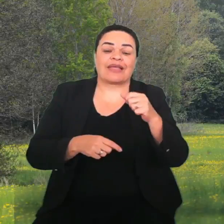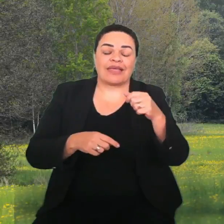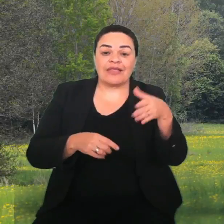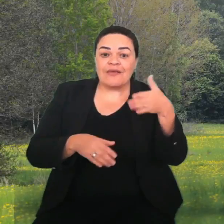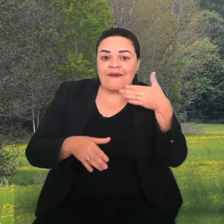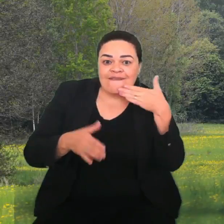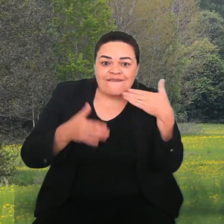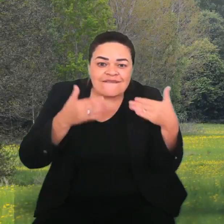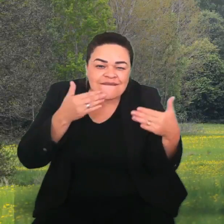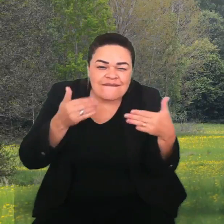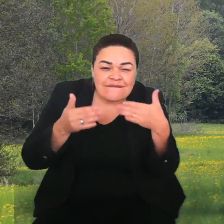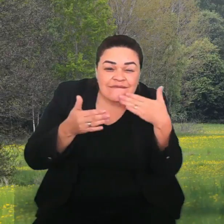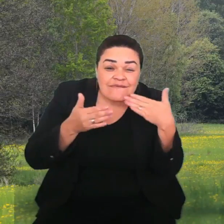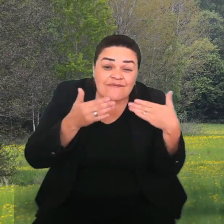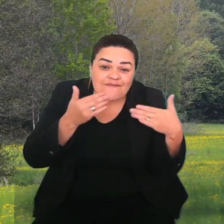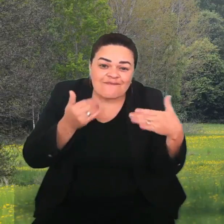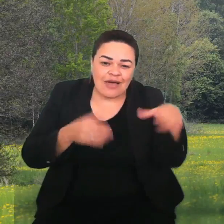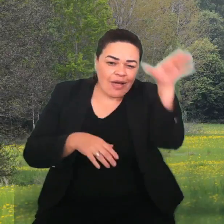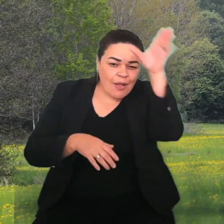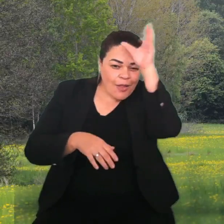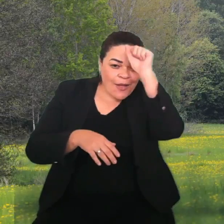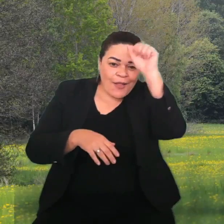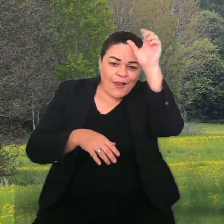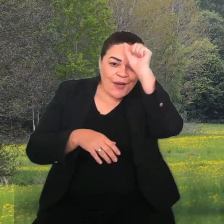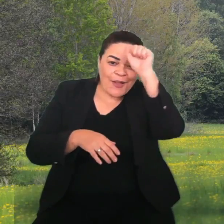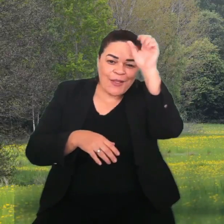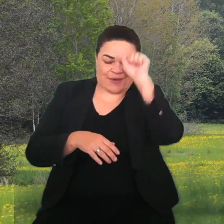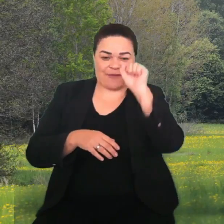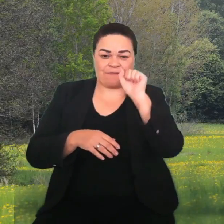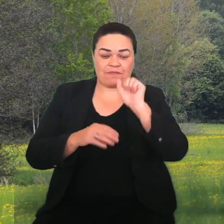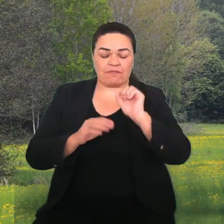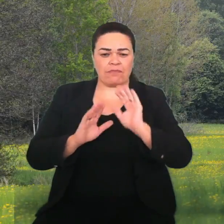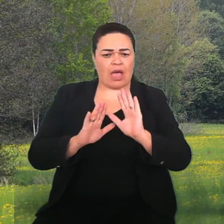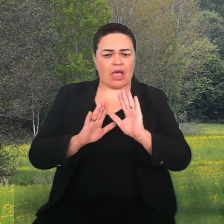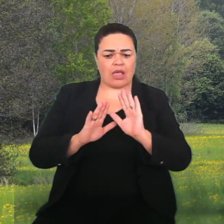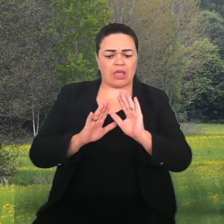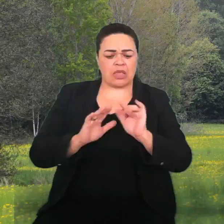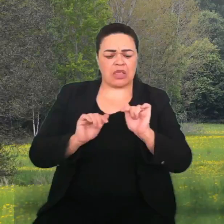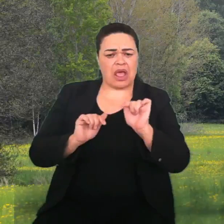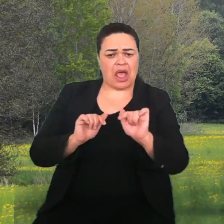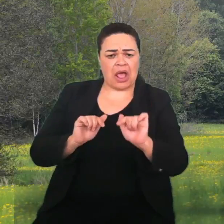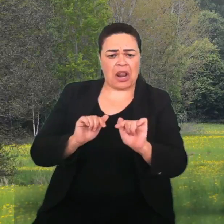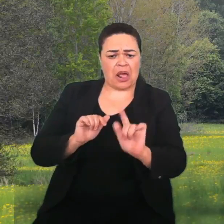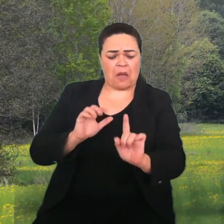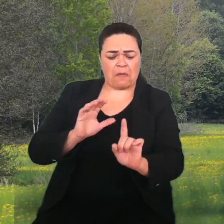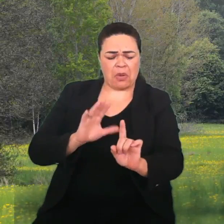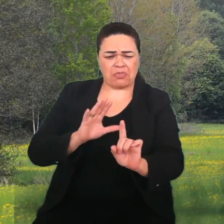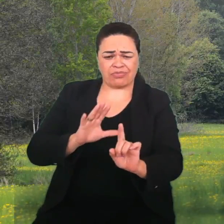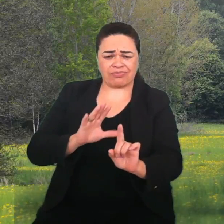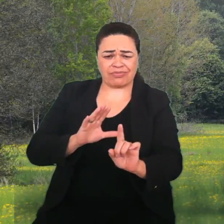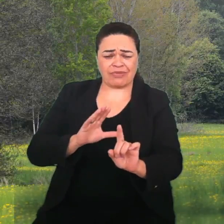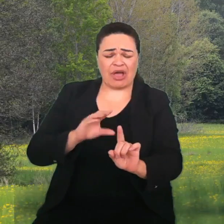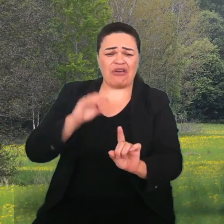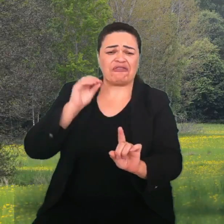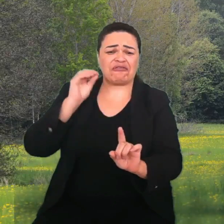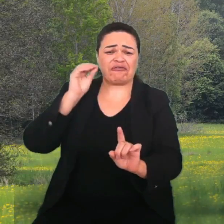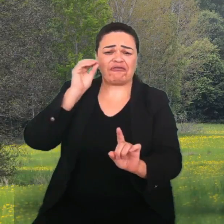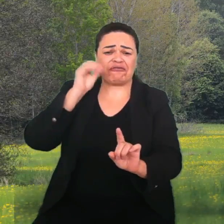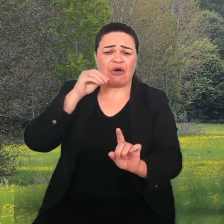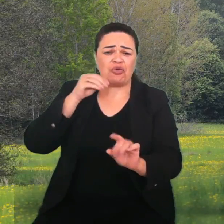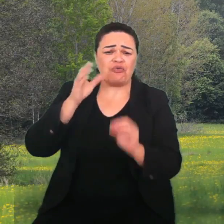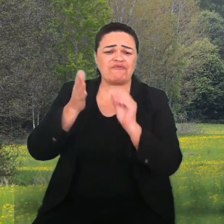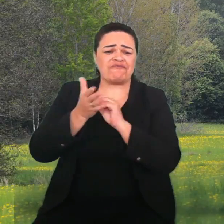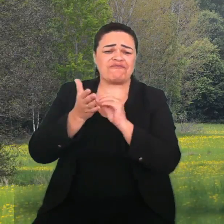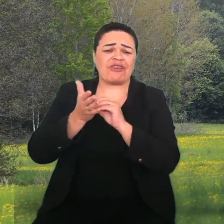aprendizagem. Puxa, mas se a criança não foi bem estimulada desde o primeiro ano de vida, e agora? Já